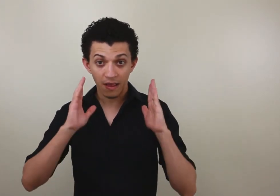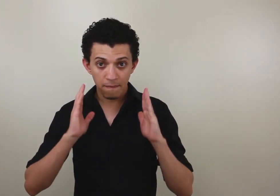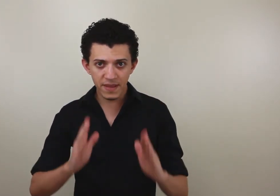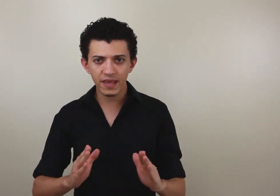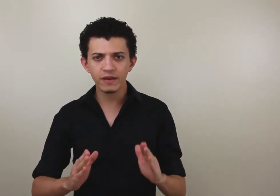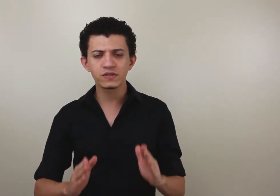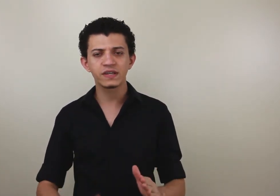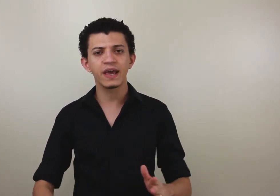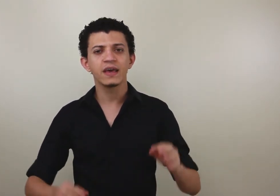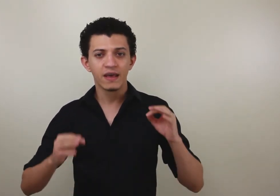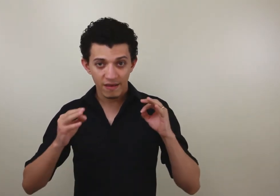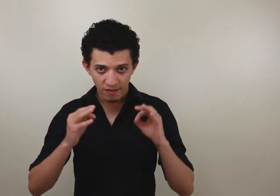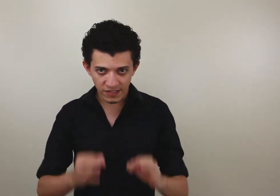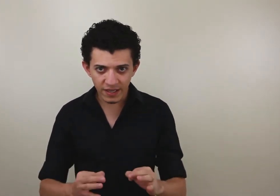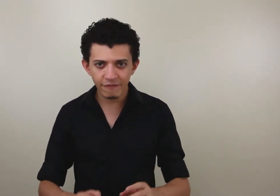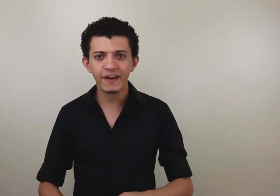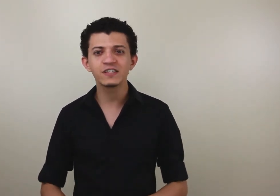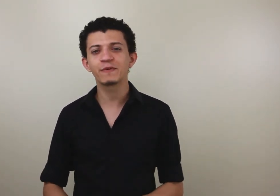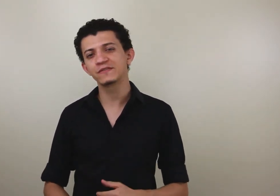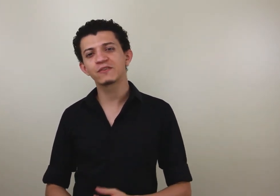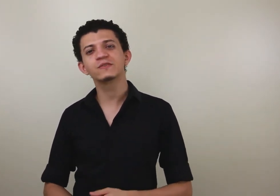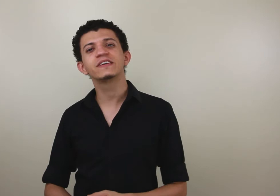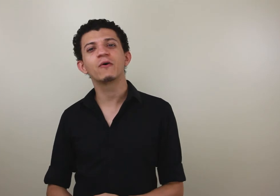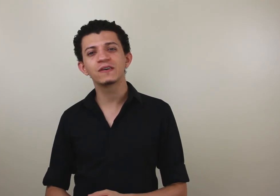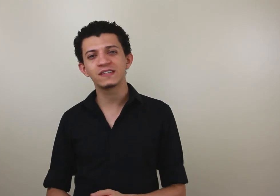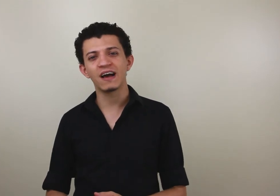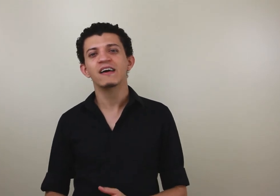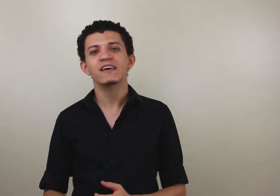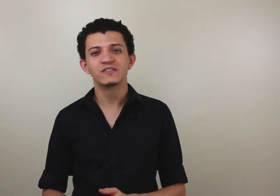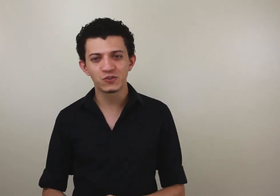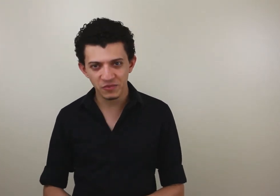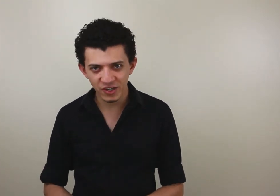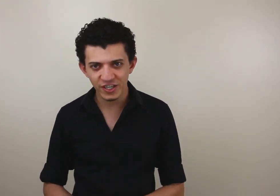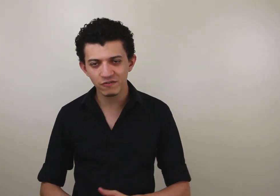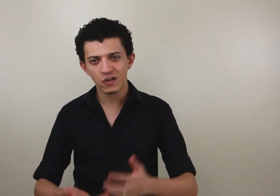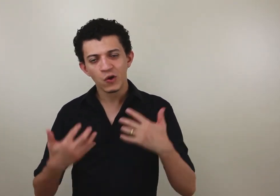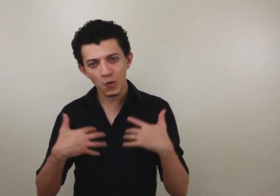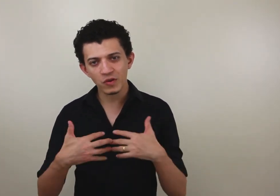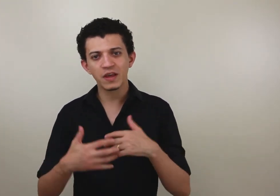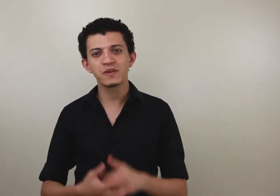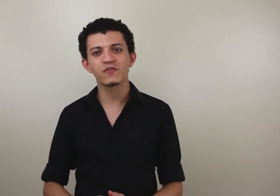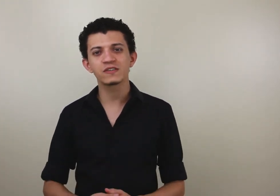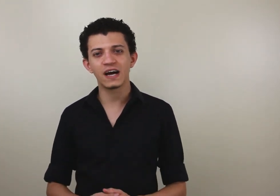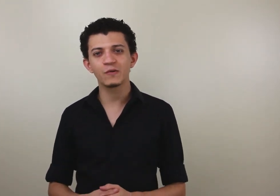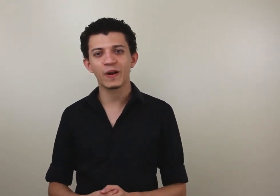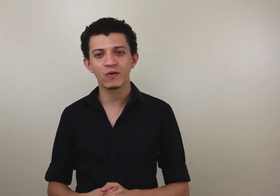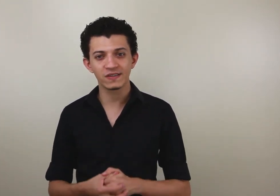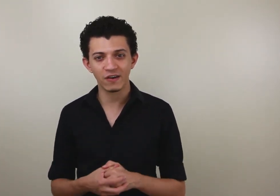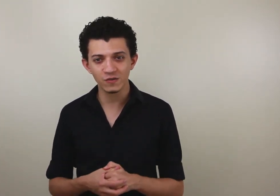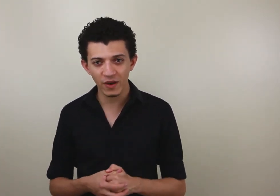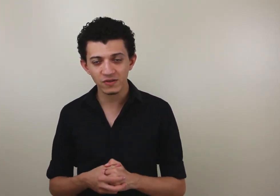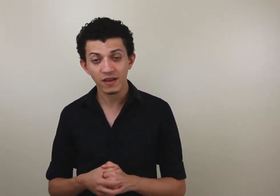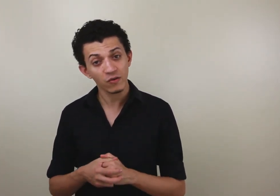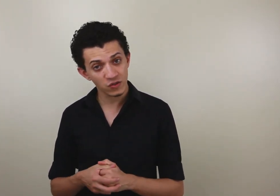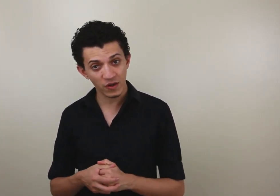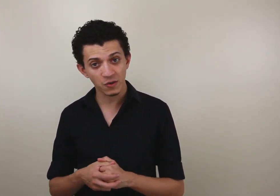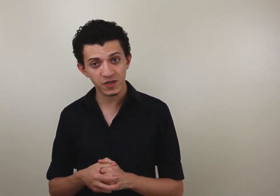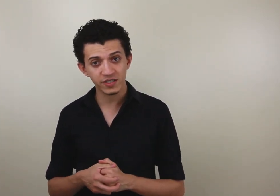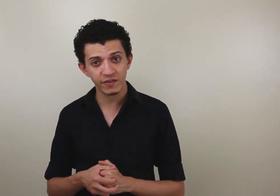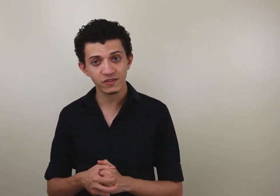Mire no 100%, siga em frente pra você conseguir alcançar seus objetivos, como eu tenho me esforçado pra alcançar os meus. E um dos meus objetivos